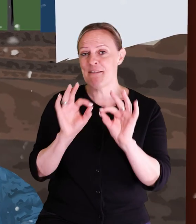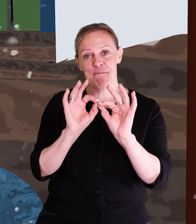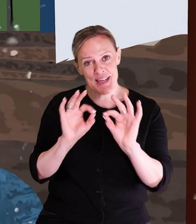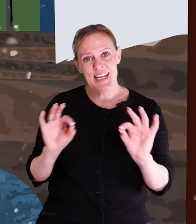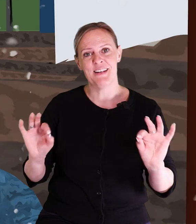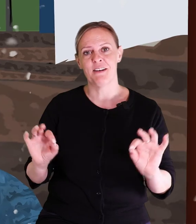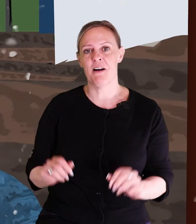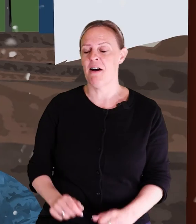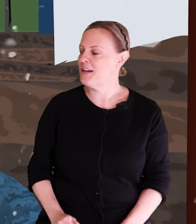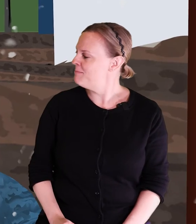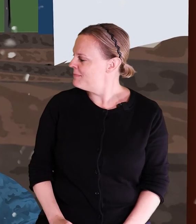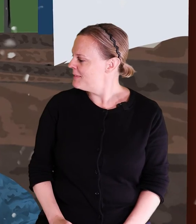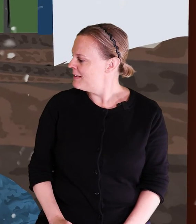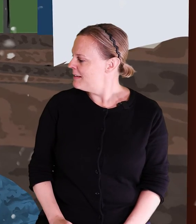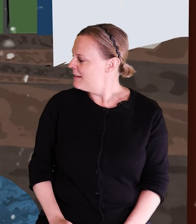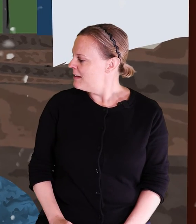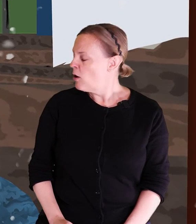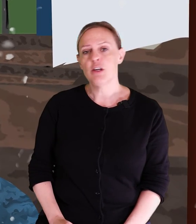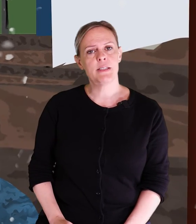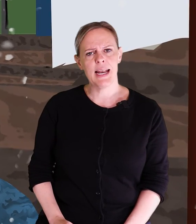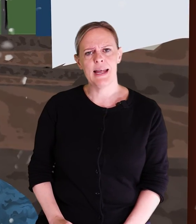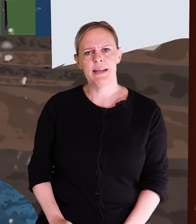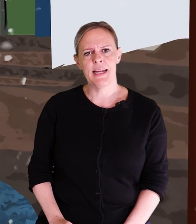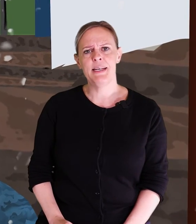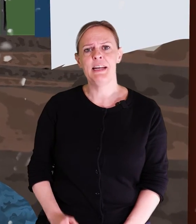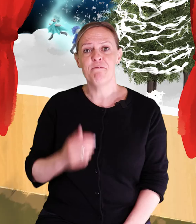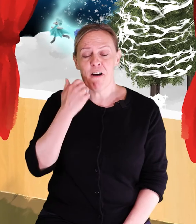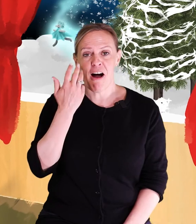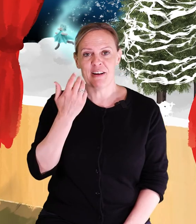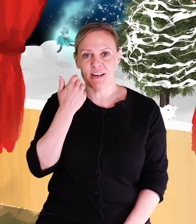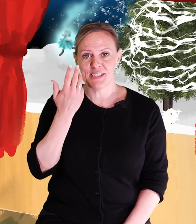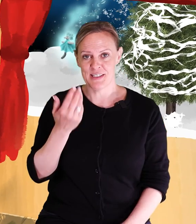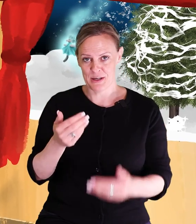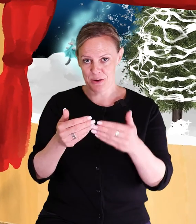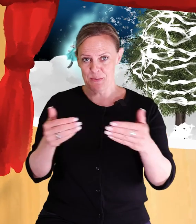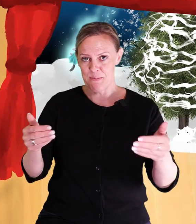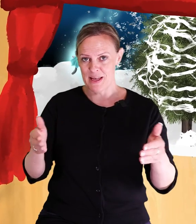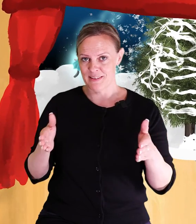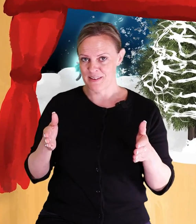den fina granen. Och de ställer den i vardagsrummet.